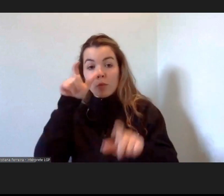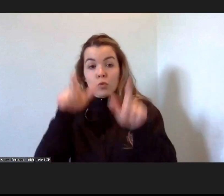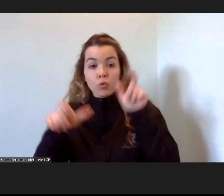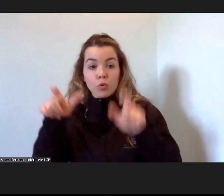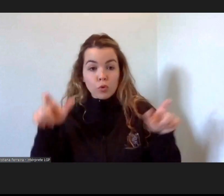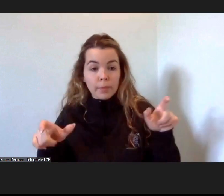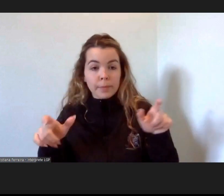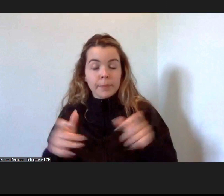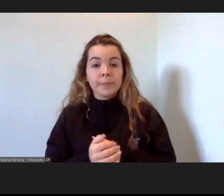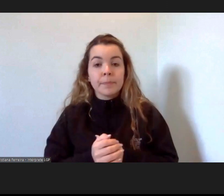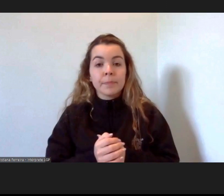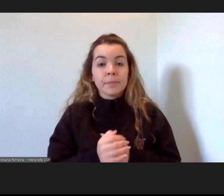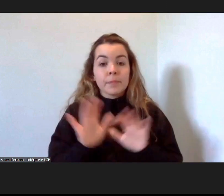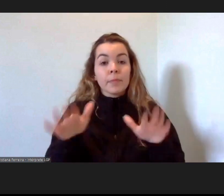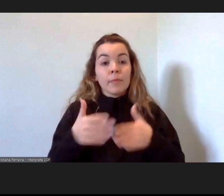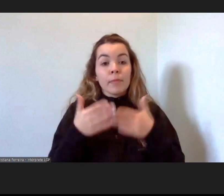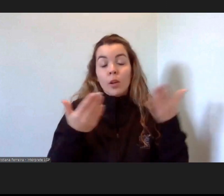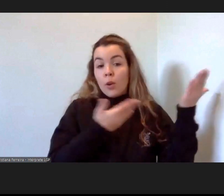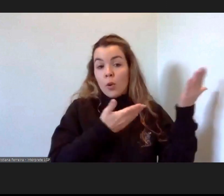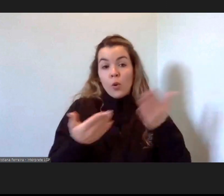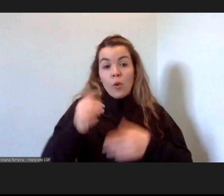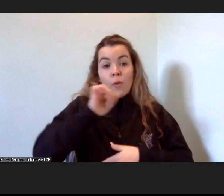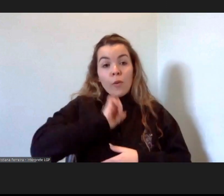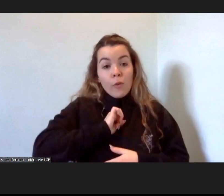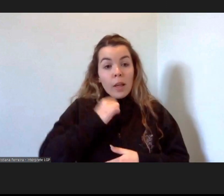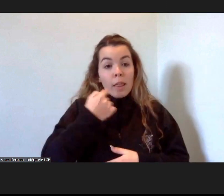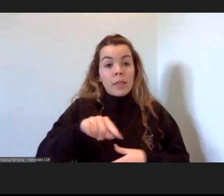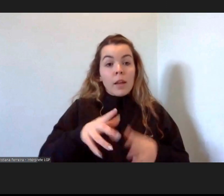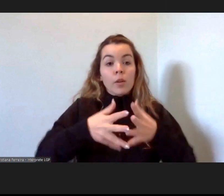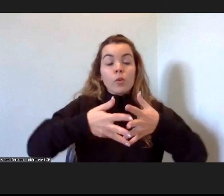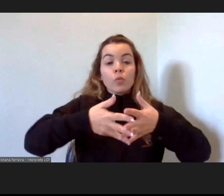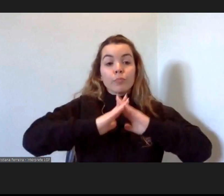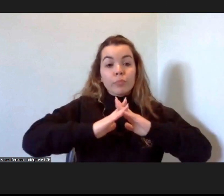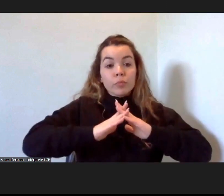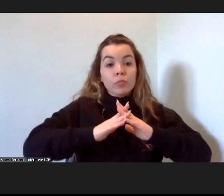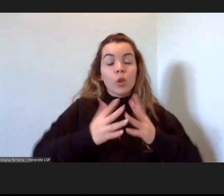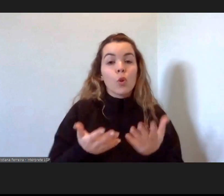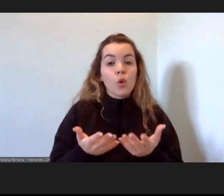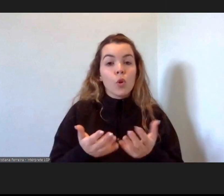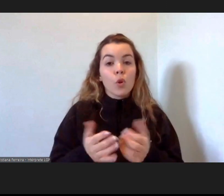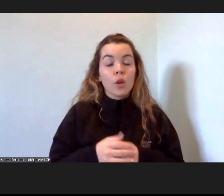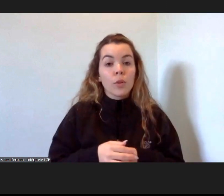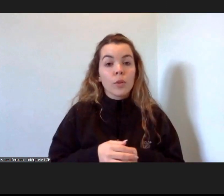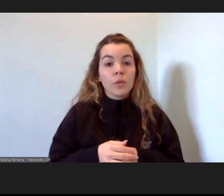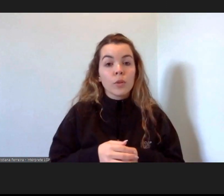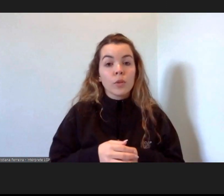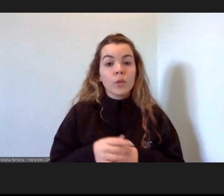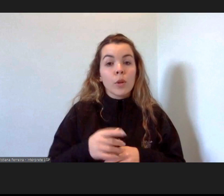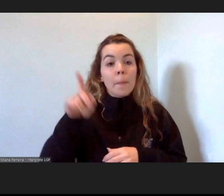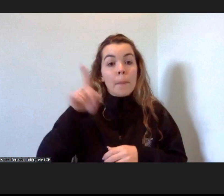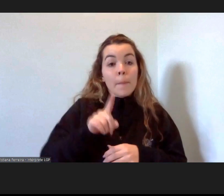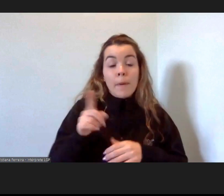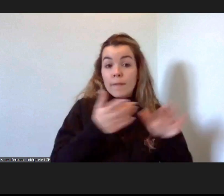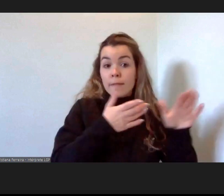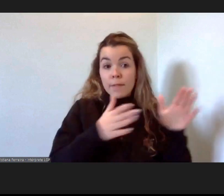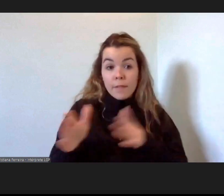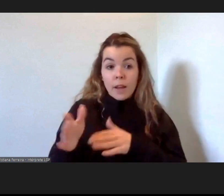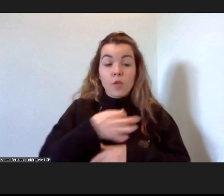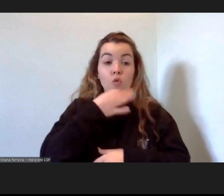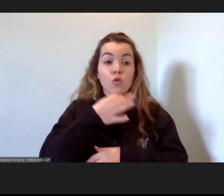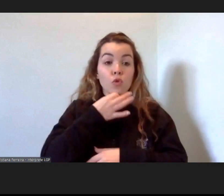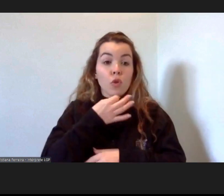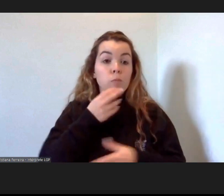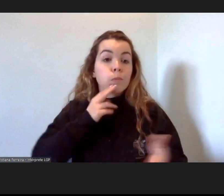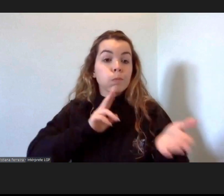A minha apresentação vai seguir uma estrutura que, num primeiro momento, falarei sobre a realidade das